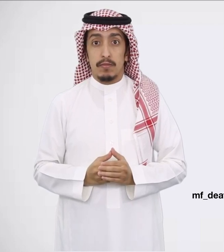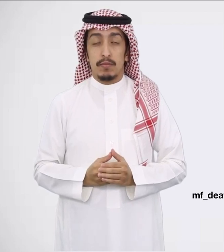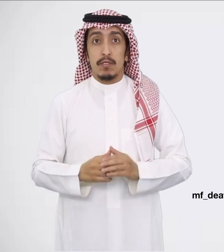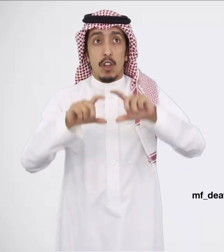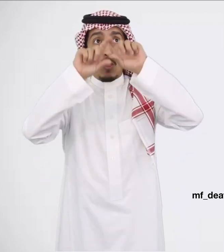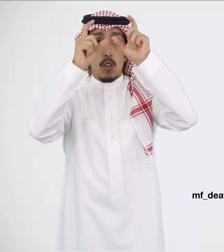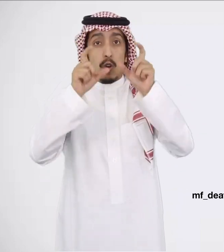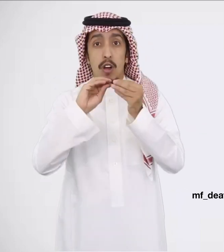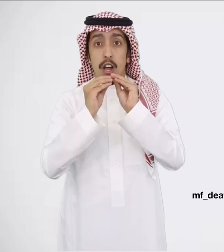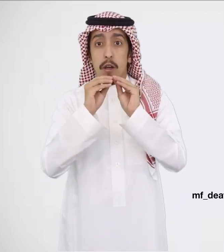الديكوباج